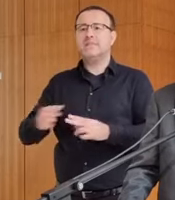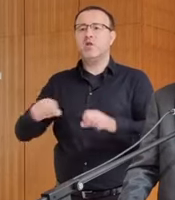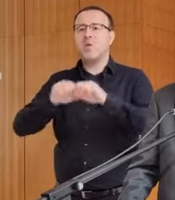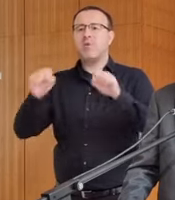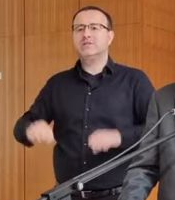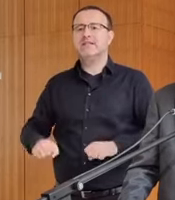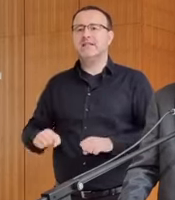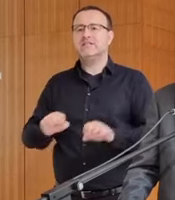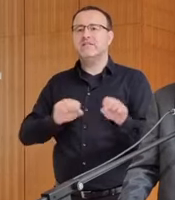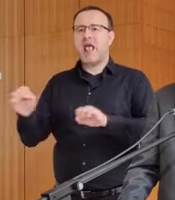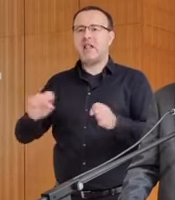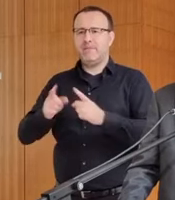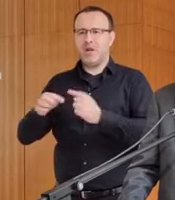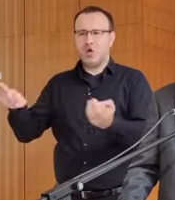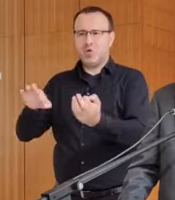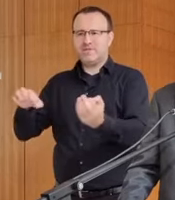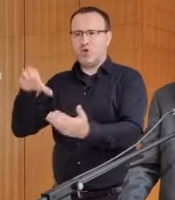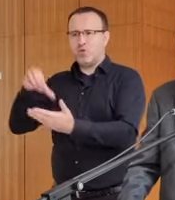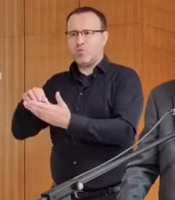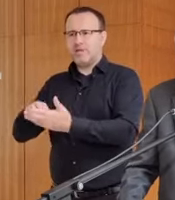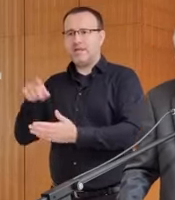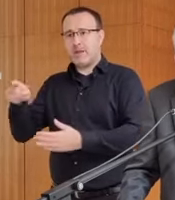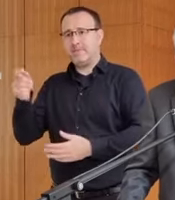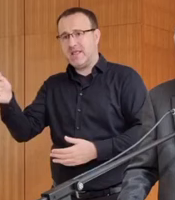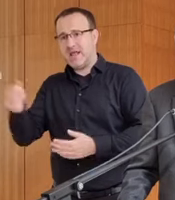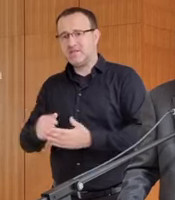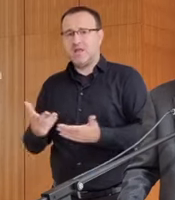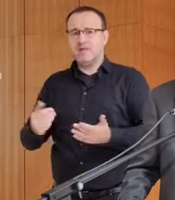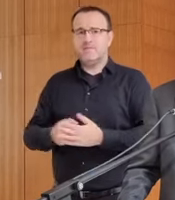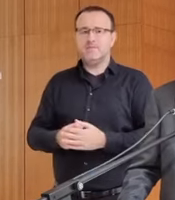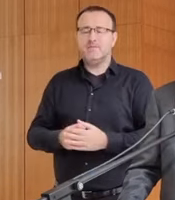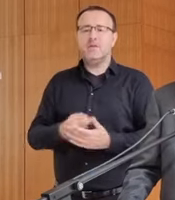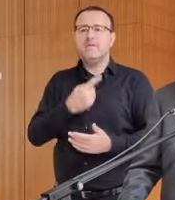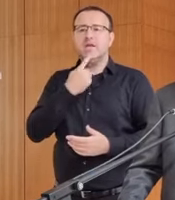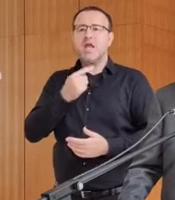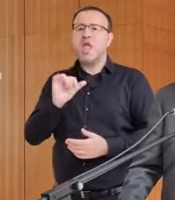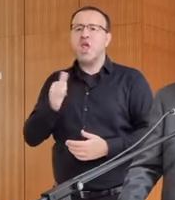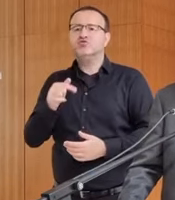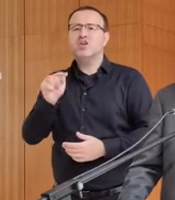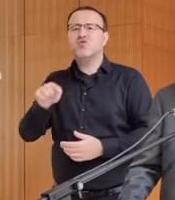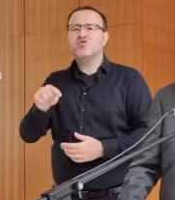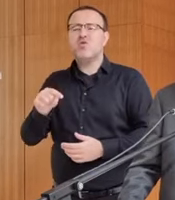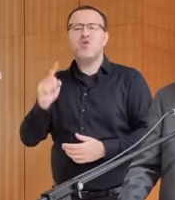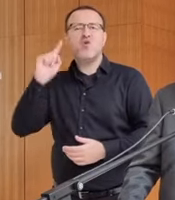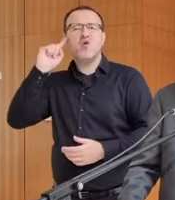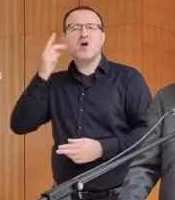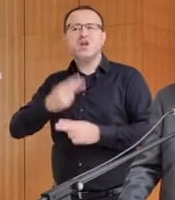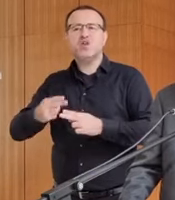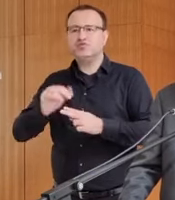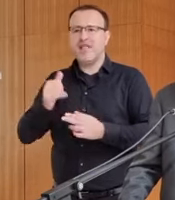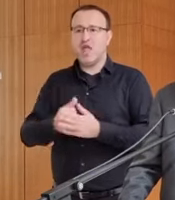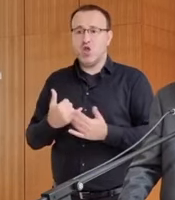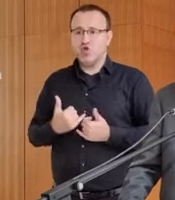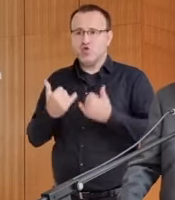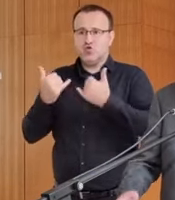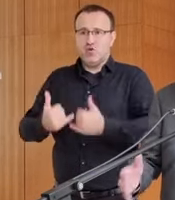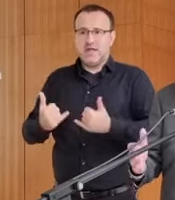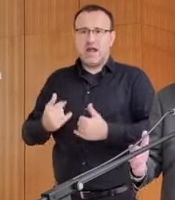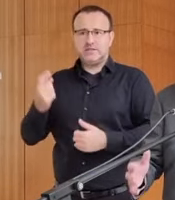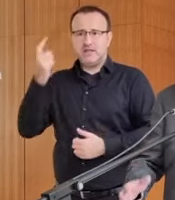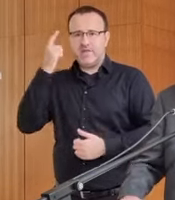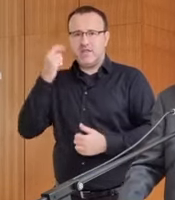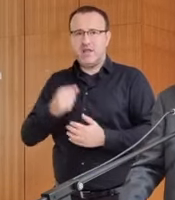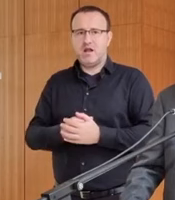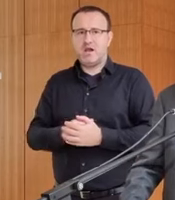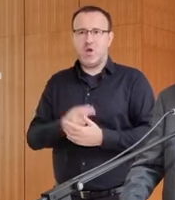mohla byť určitá čas peniazy na to vyčlenená. Ešte som sa tým nezaoberal, lebo vlastne túto otázku som dostal teraz a doteraz som o tom nevedel. Ale